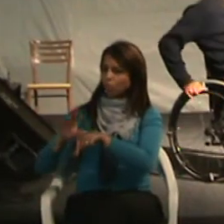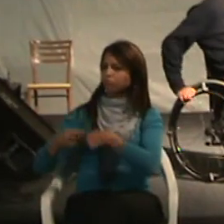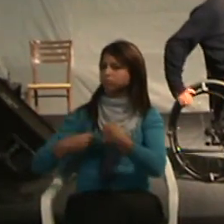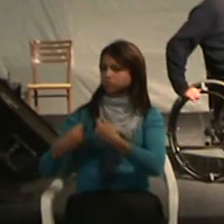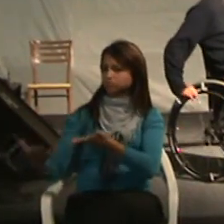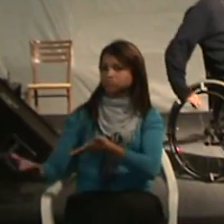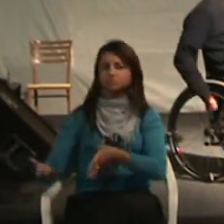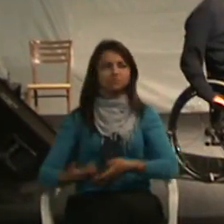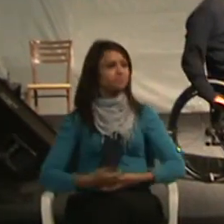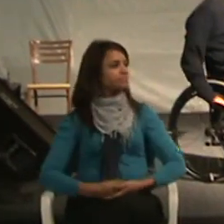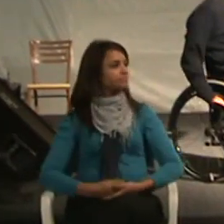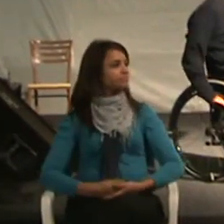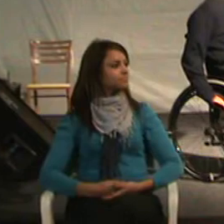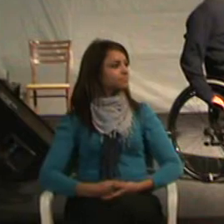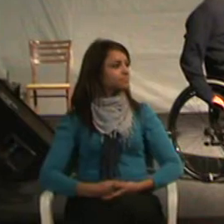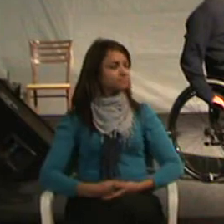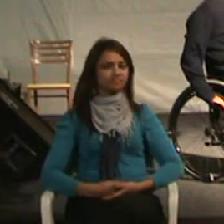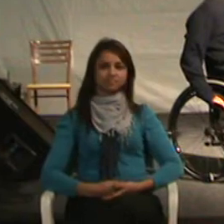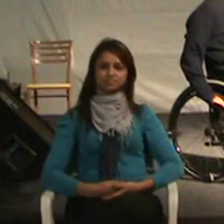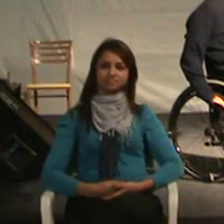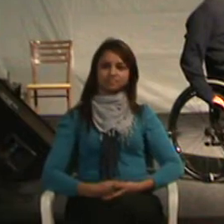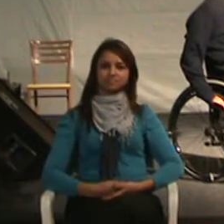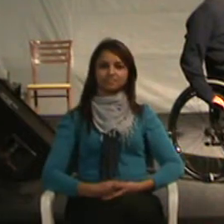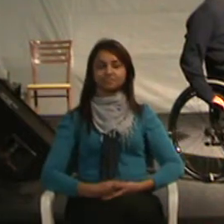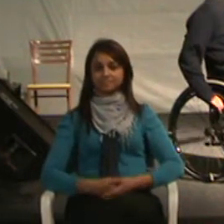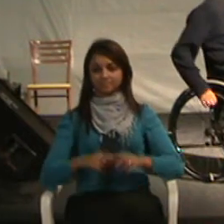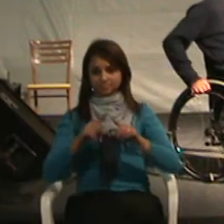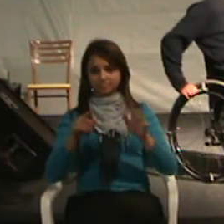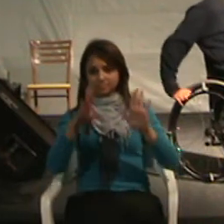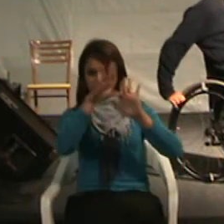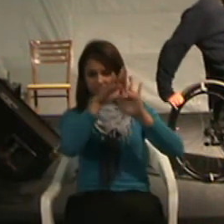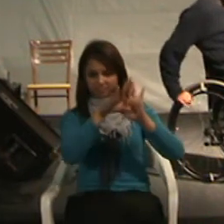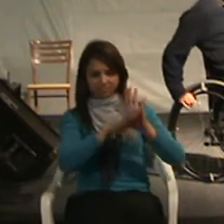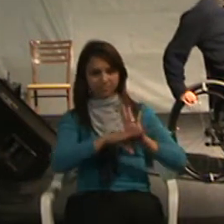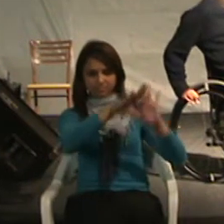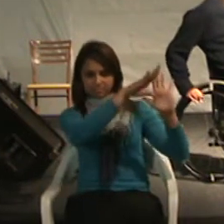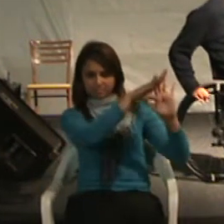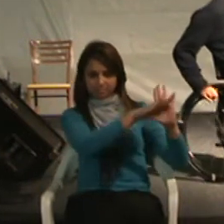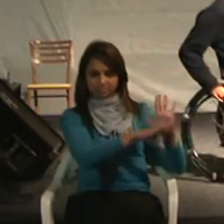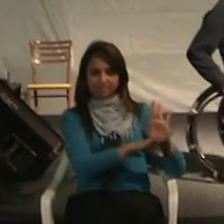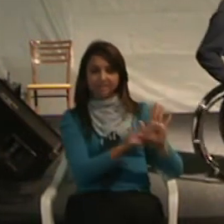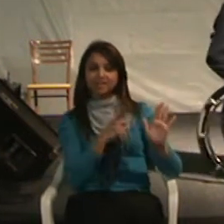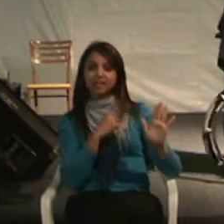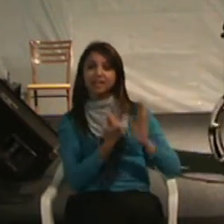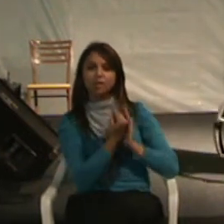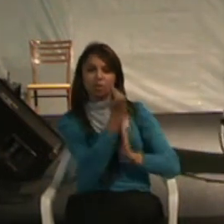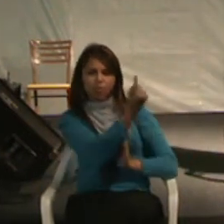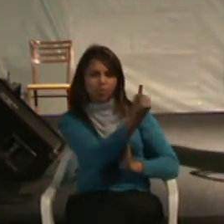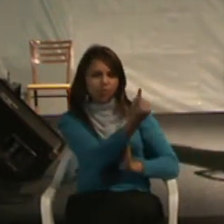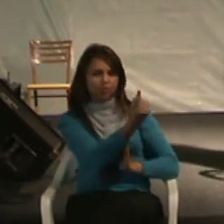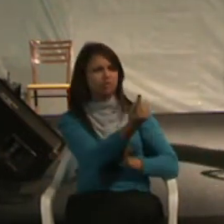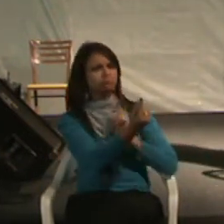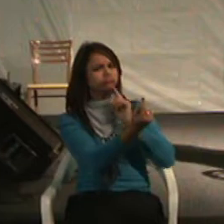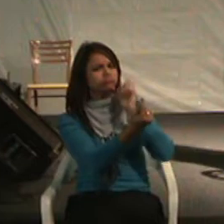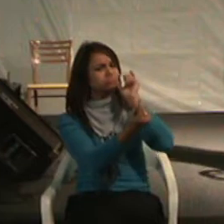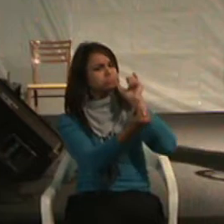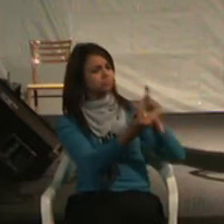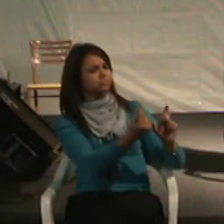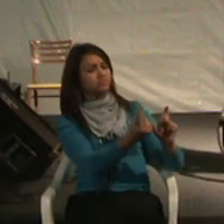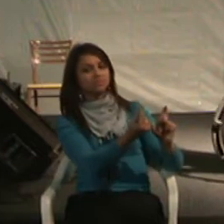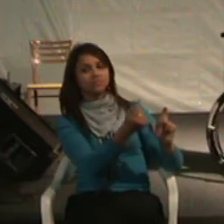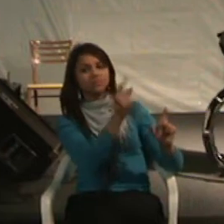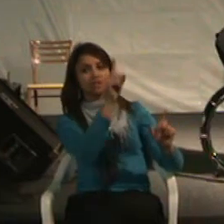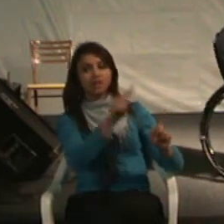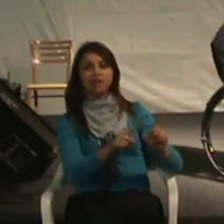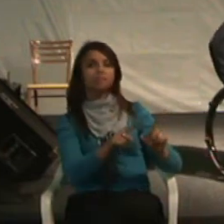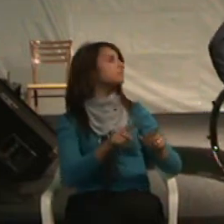tudo isso. Mas entre estas situações aqui relacionadas, tem uma que eu achei muito legal, que eu acho. Que é o